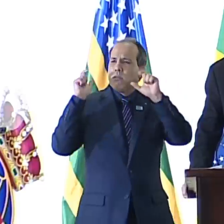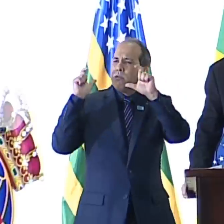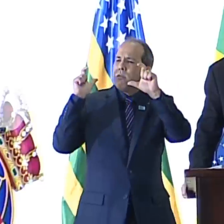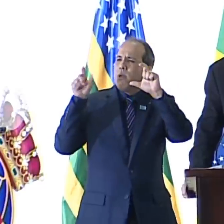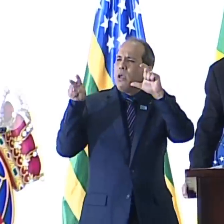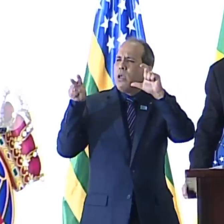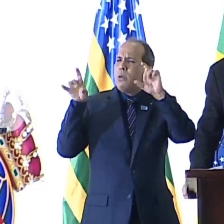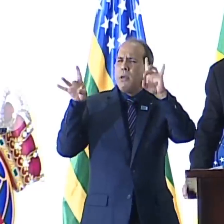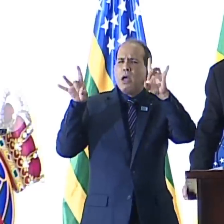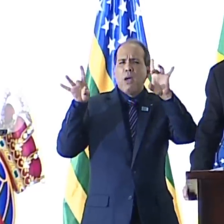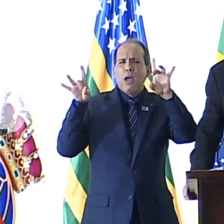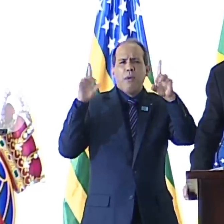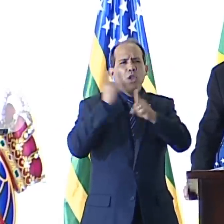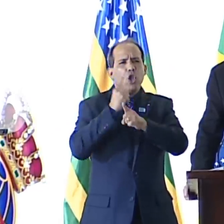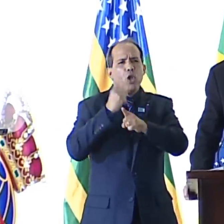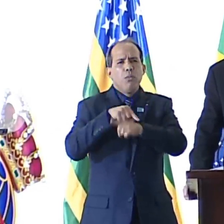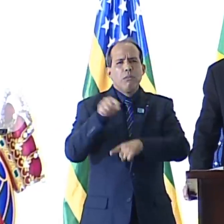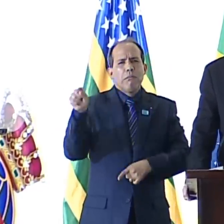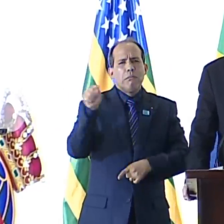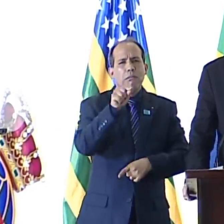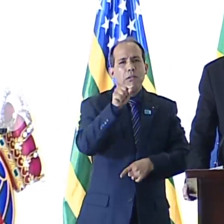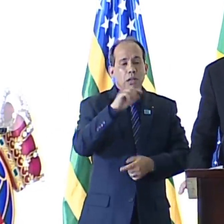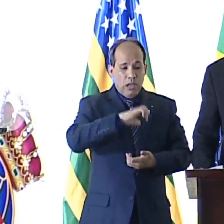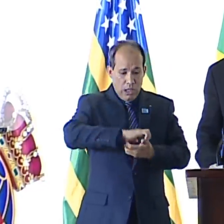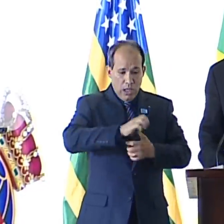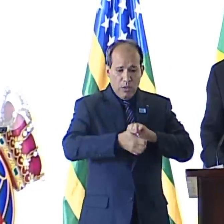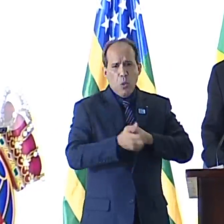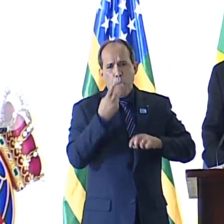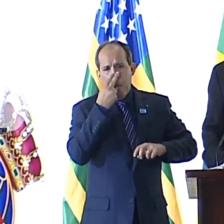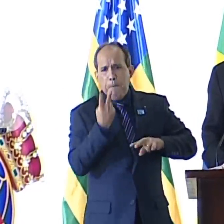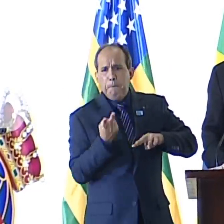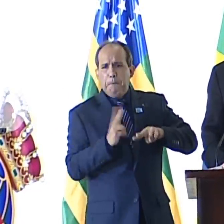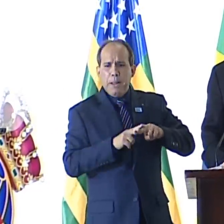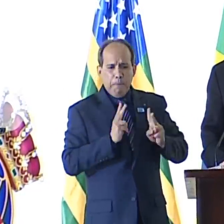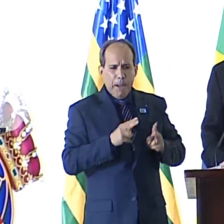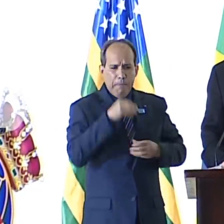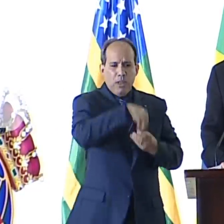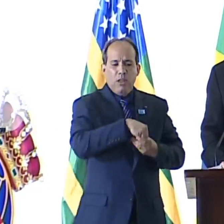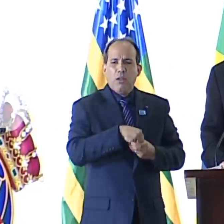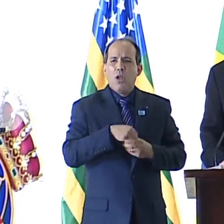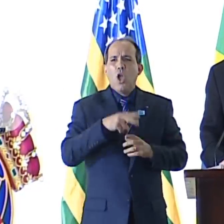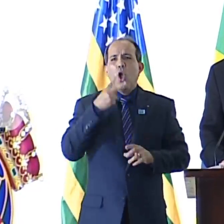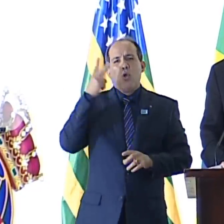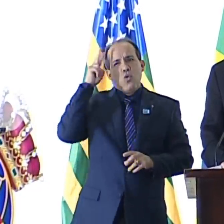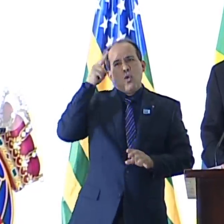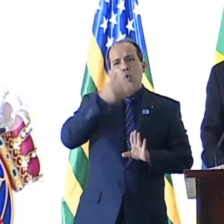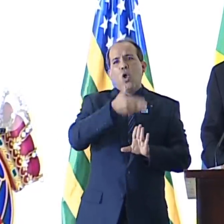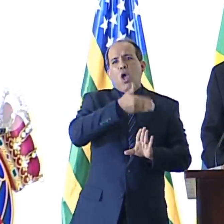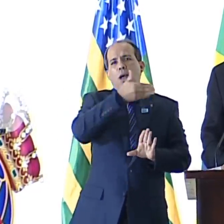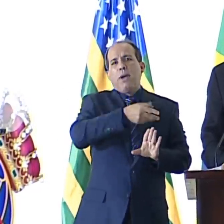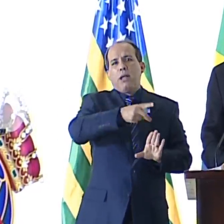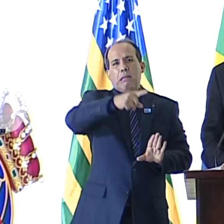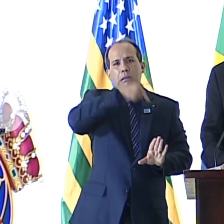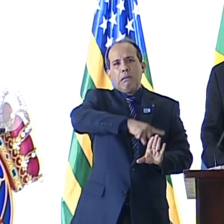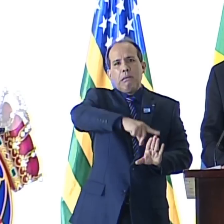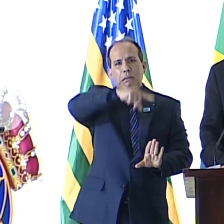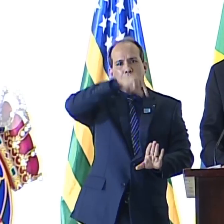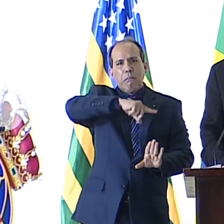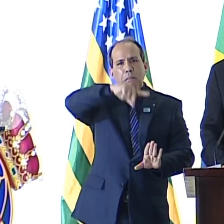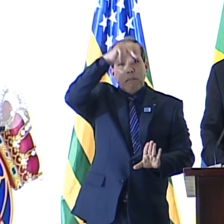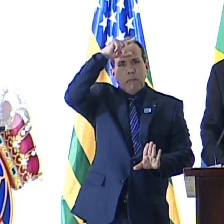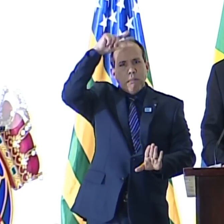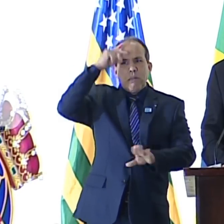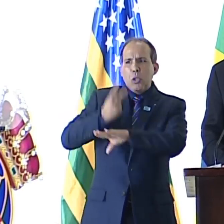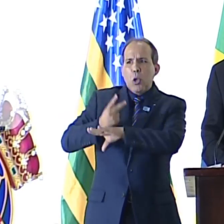redor gira. O Itamaraty ficou muito tempo preso dentro de si mesmo, cantando glórias passadas, lustrando troféus antigos